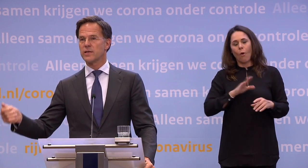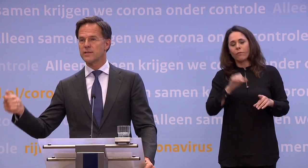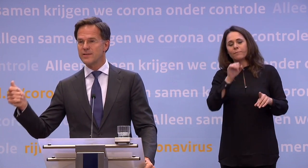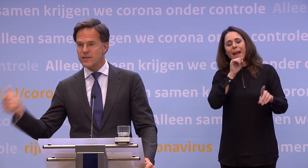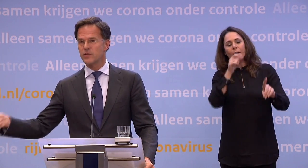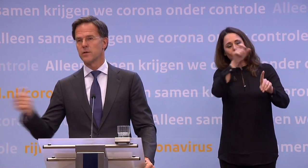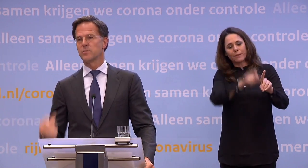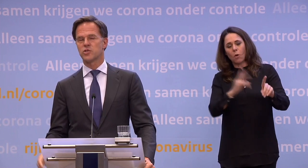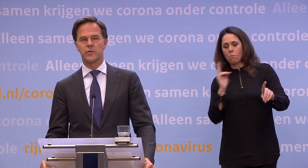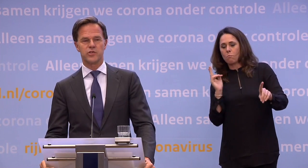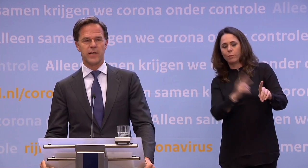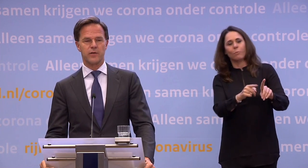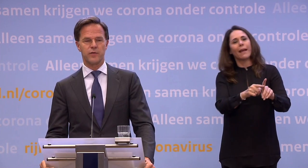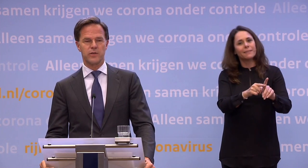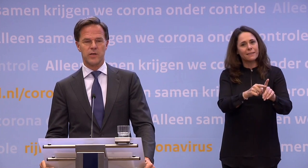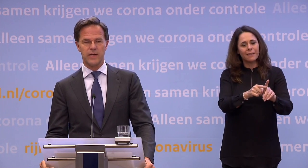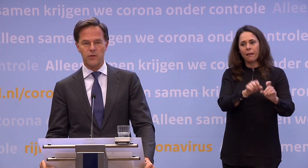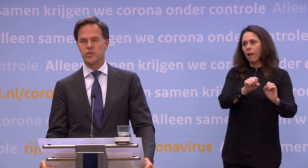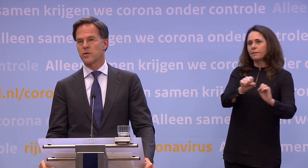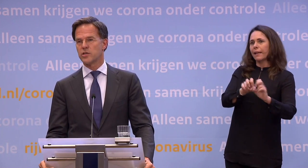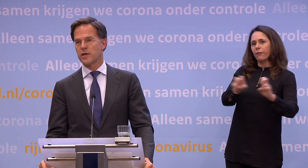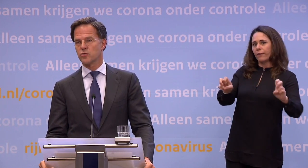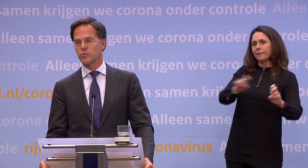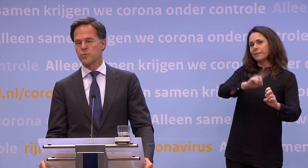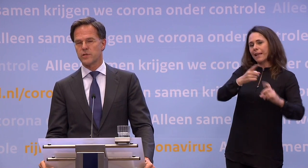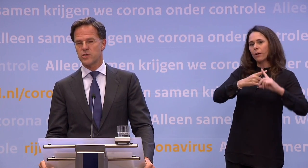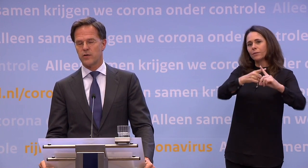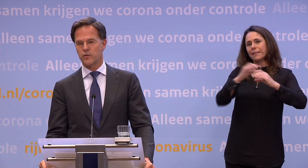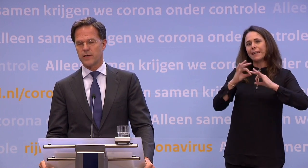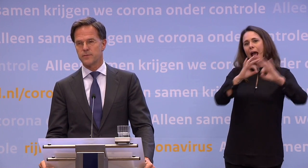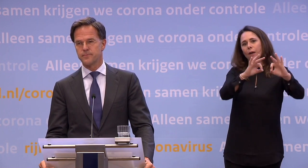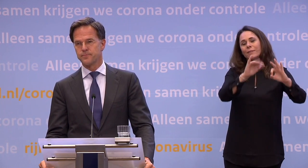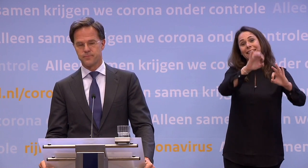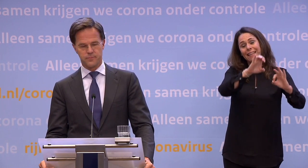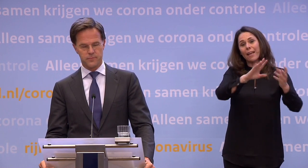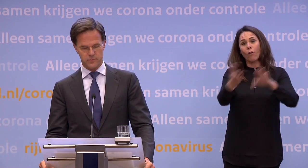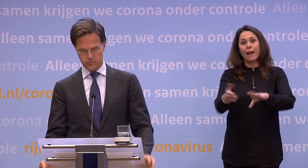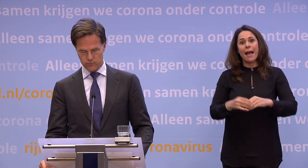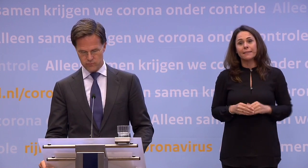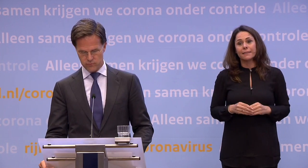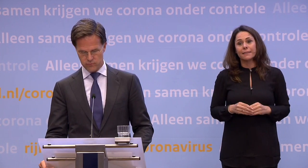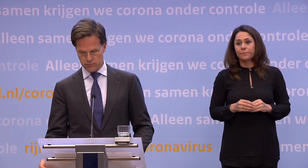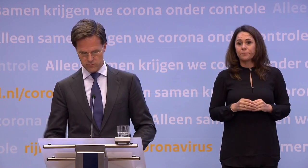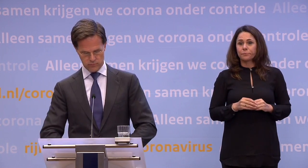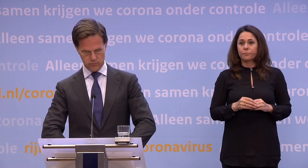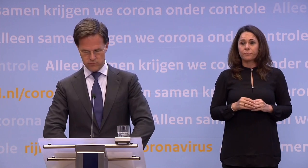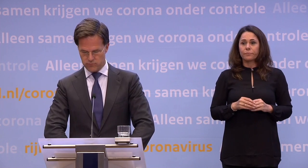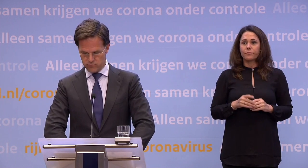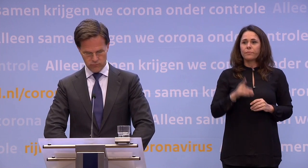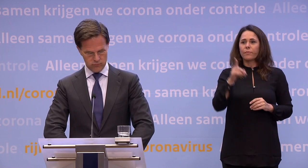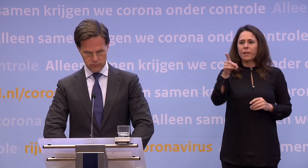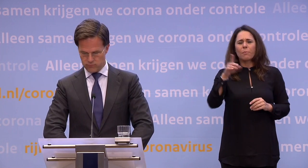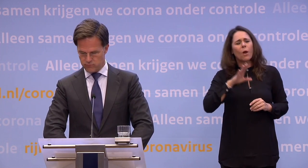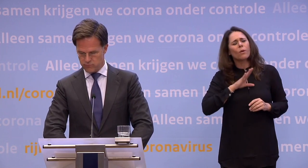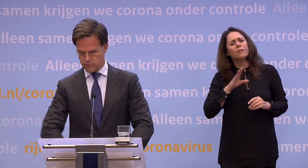iemand aansteken... ...die niet bestand is tegen dat virus... ...en heel snel in het ziekenhuis komt en op de IC en overleid. Volgens mij constateert uw eigen onderzoek